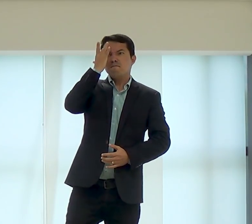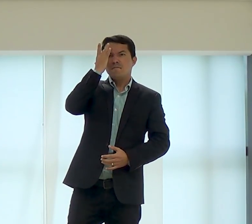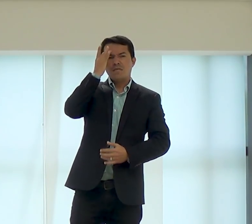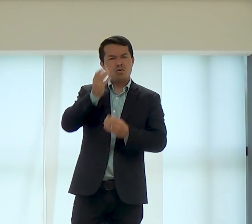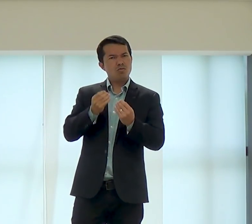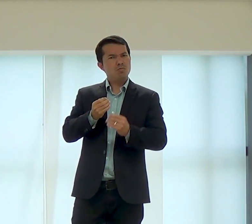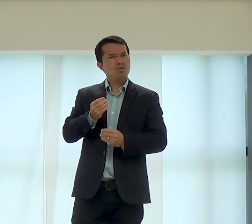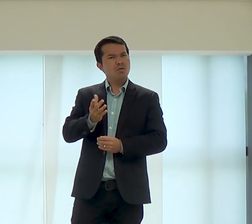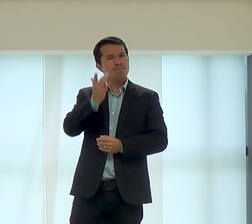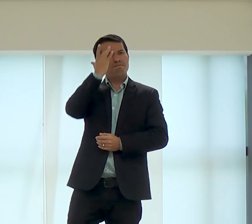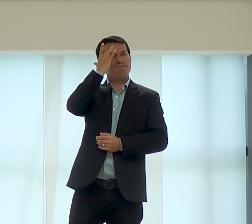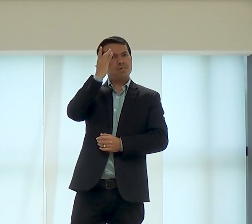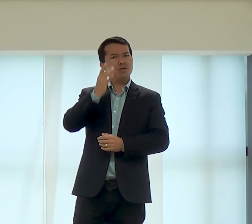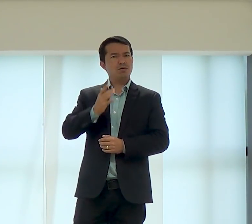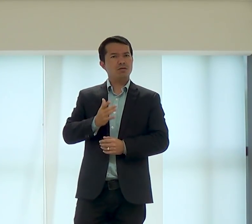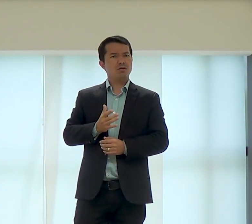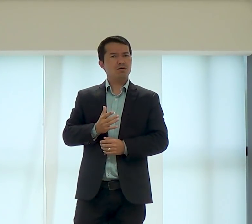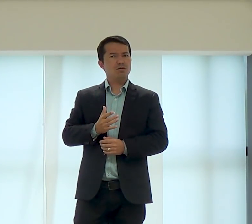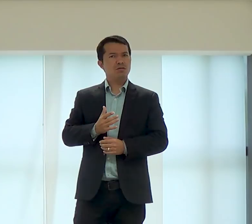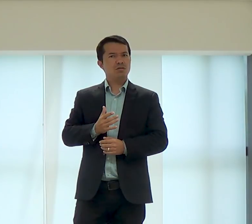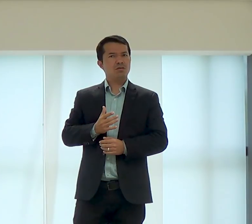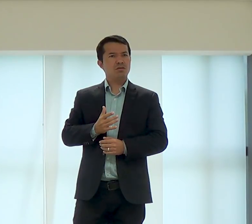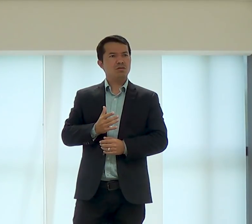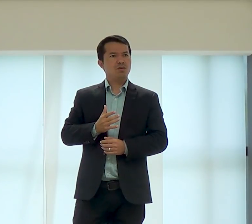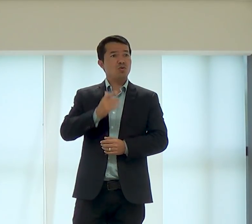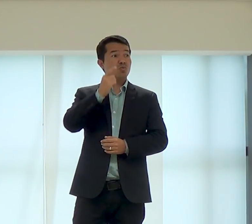consegue decorar tantos textos bíblicos?